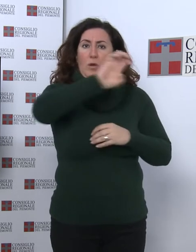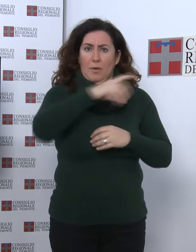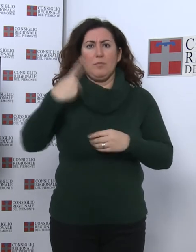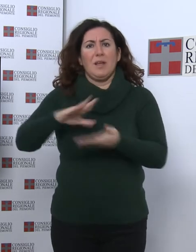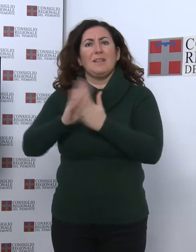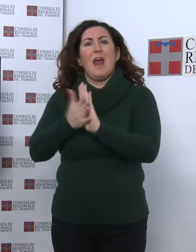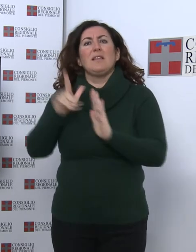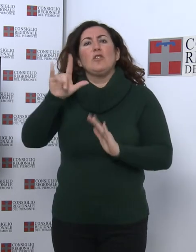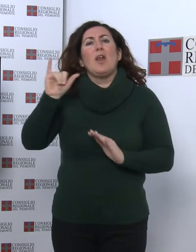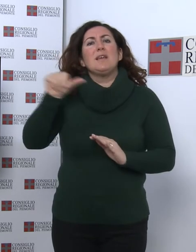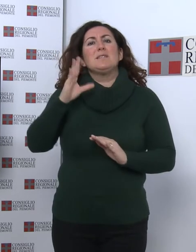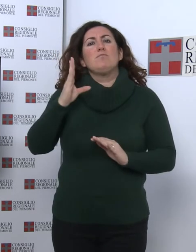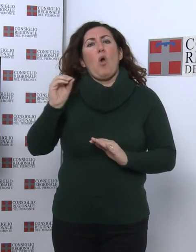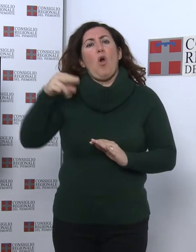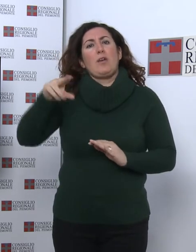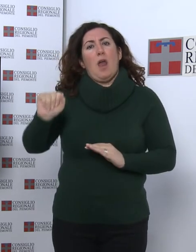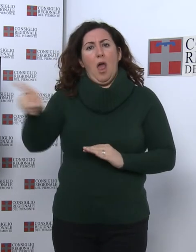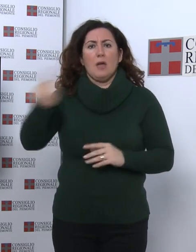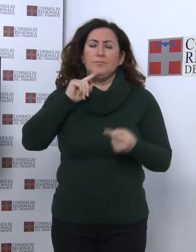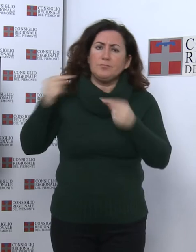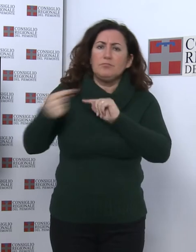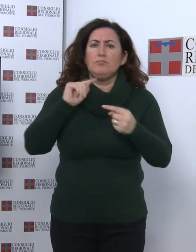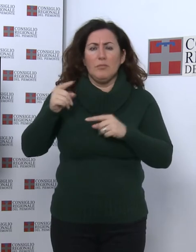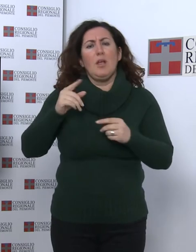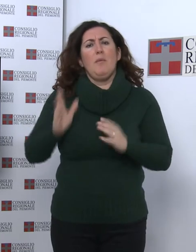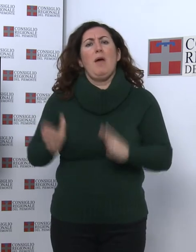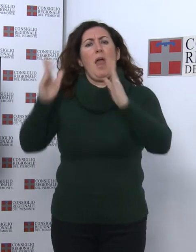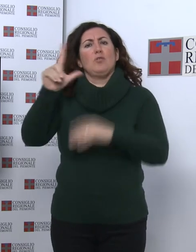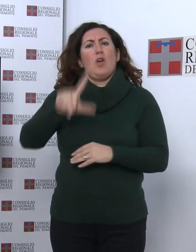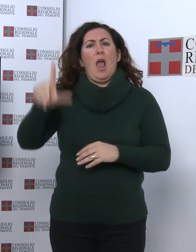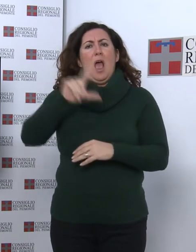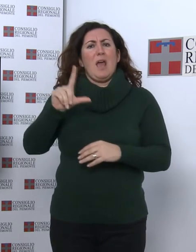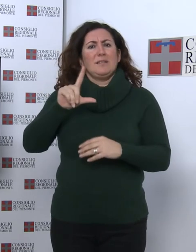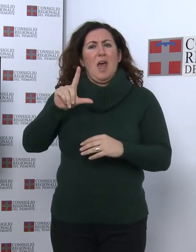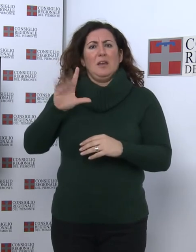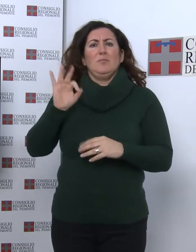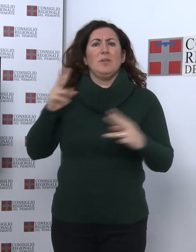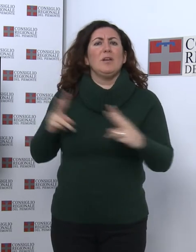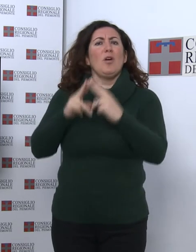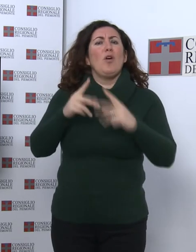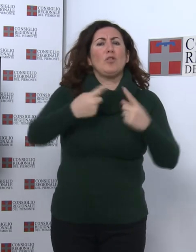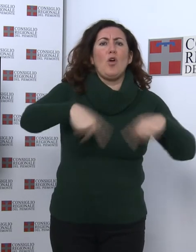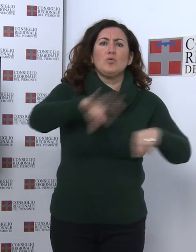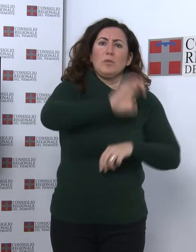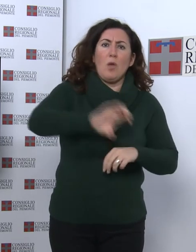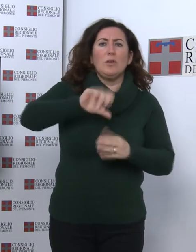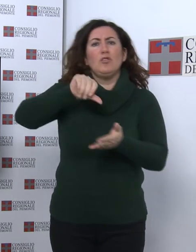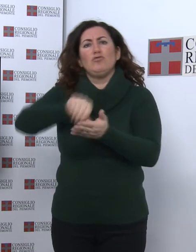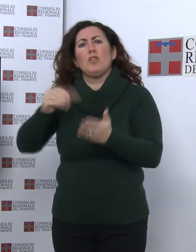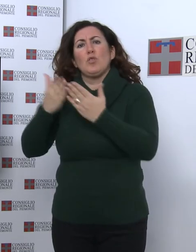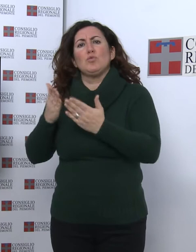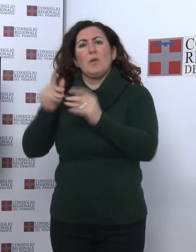vigore da aprile 2012, si è parlato a Palazzo Lascaris in un incontro promosso dalla Consulta Europea con il Centro Studi sul